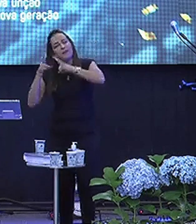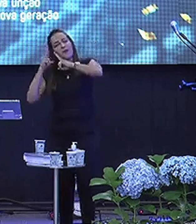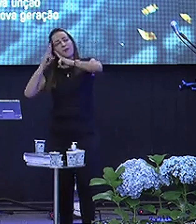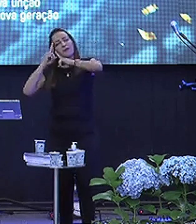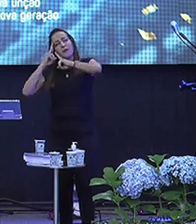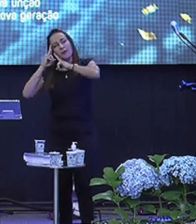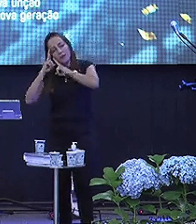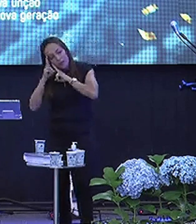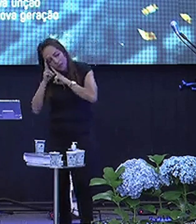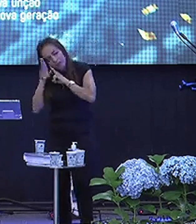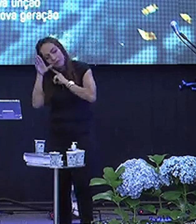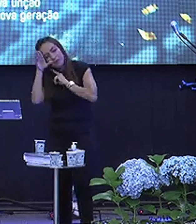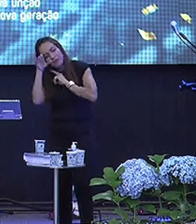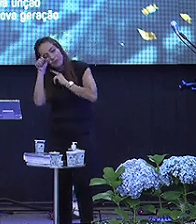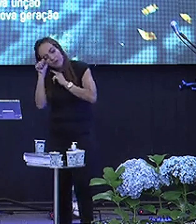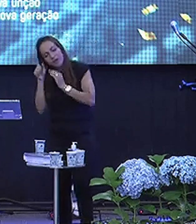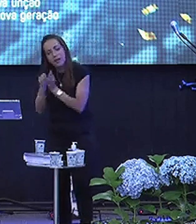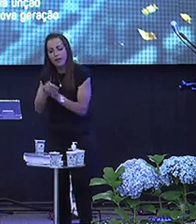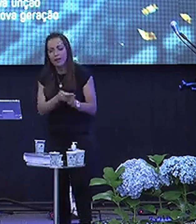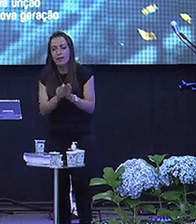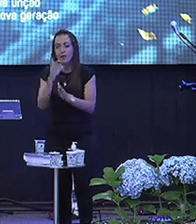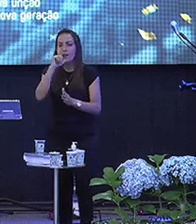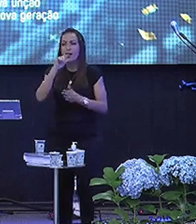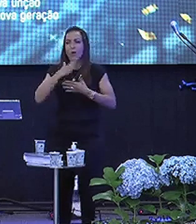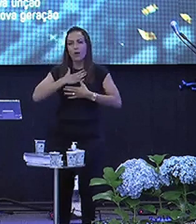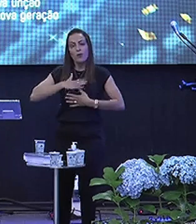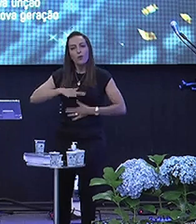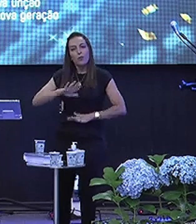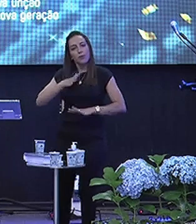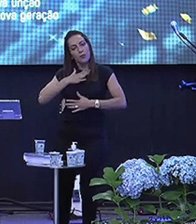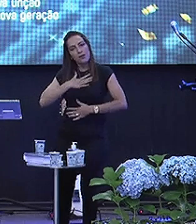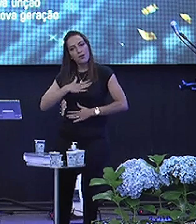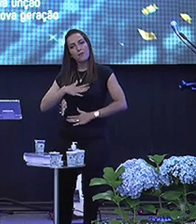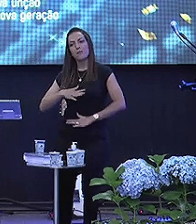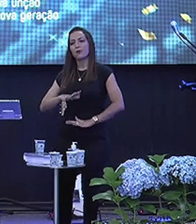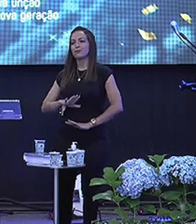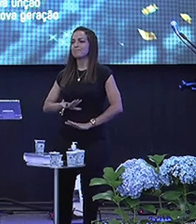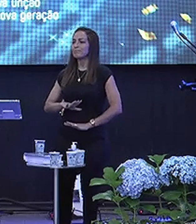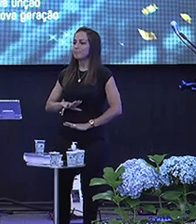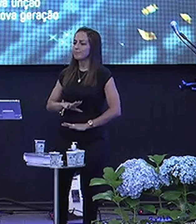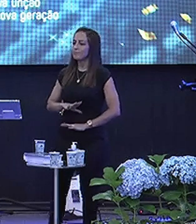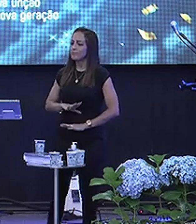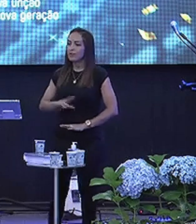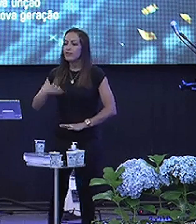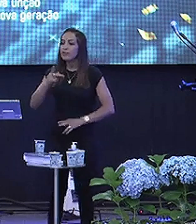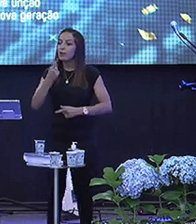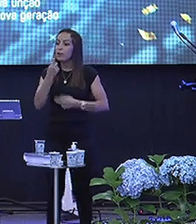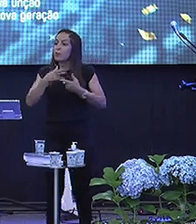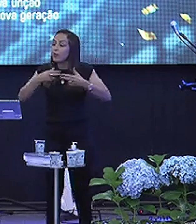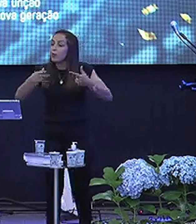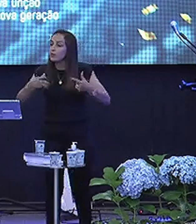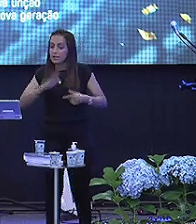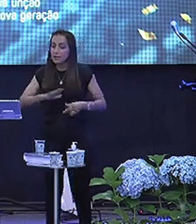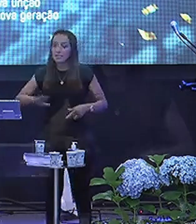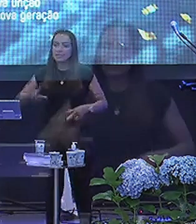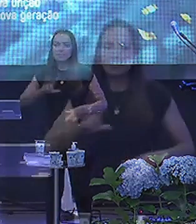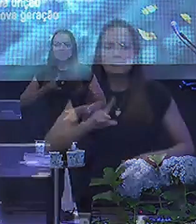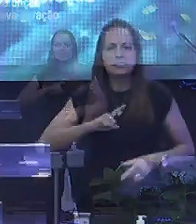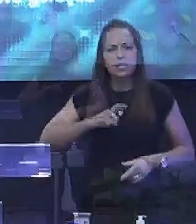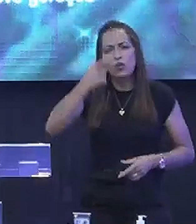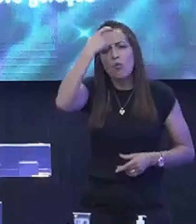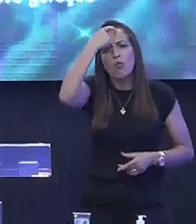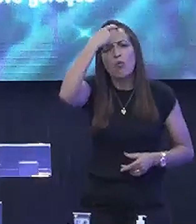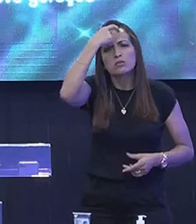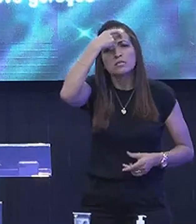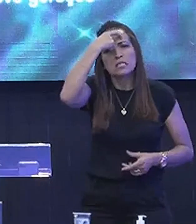verdes passos Guia-me em águas tranquilas Amado Deixa eu te falar uma coisa A criança tem consciência da